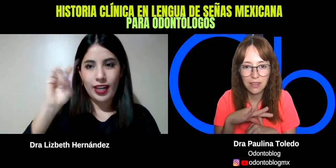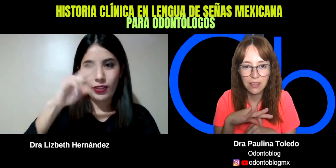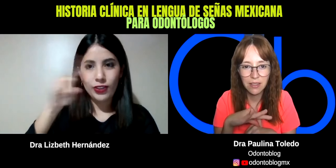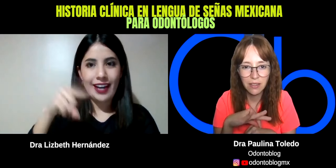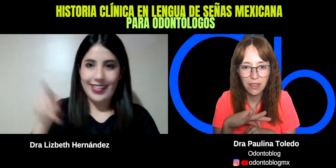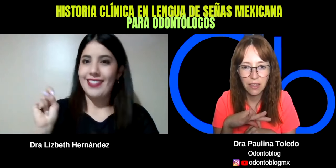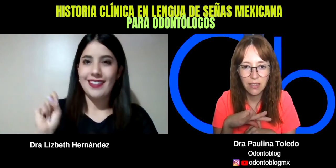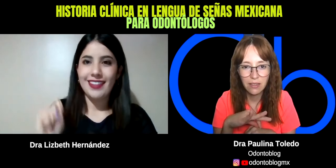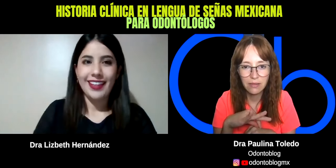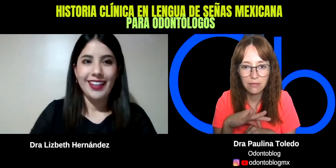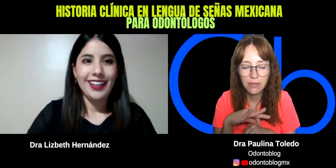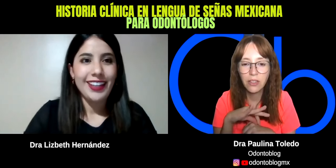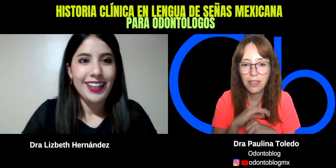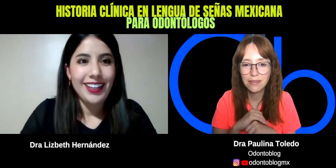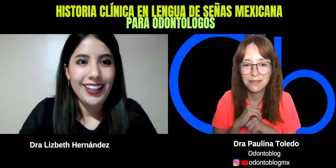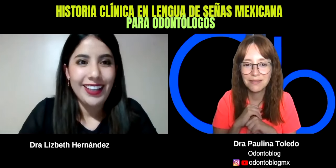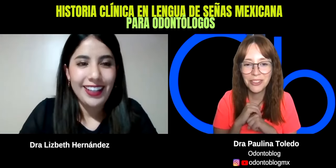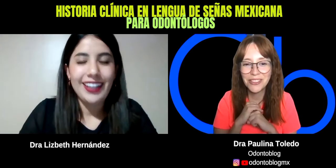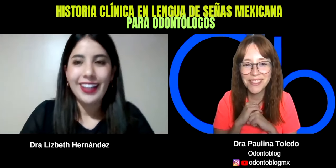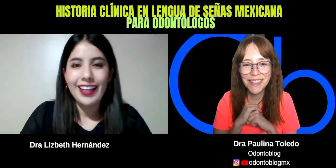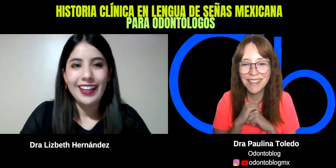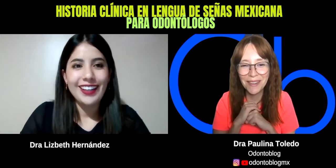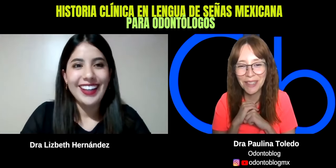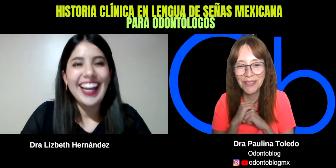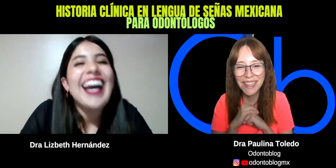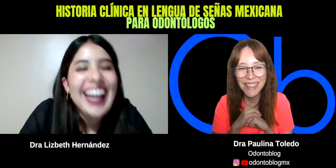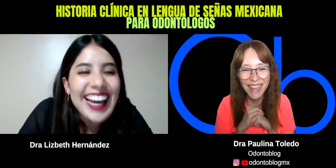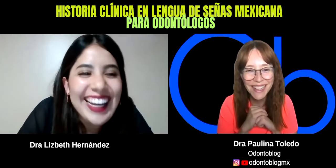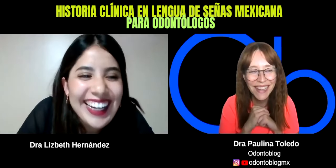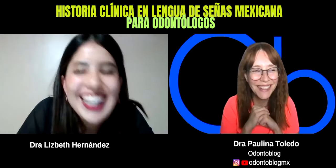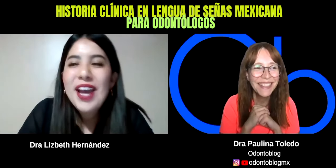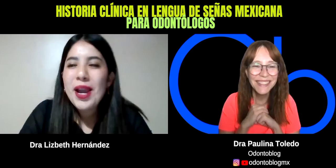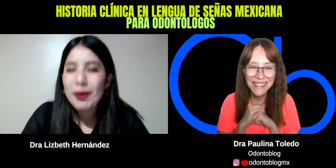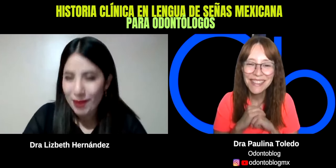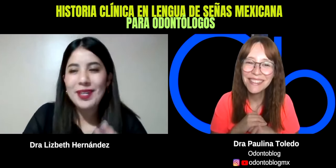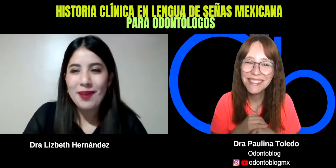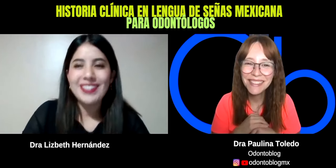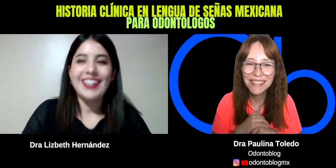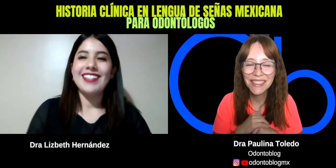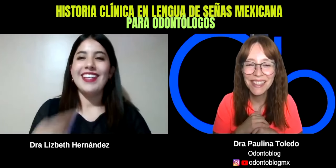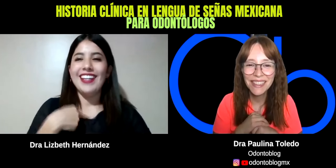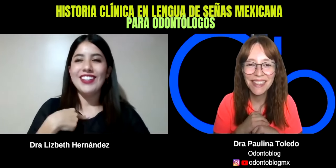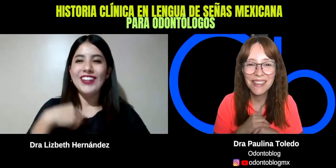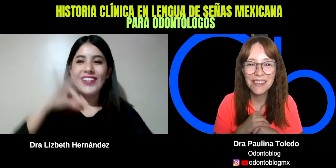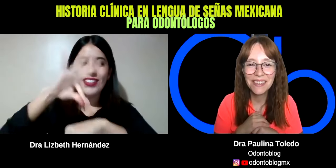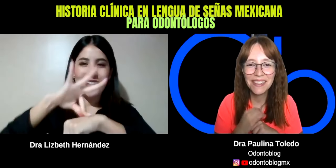doctora Liz. Ok. Yo no sé deletrear mi nombre. Lo vamos a hacer es, yo soy la